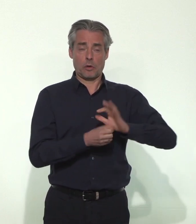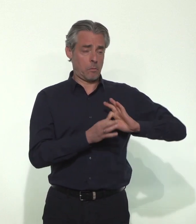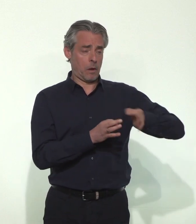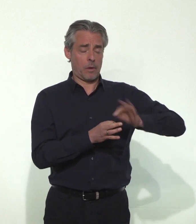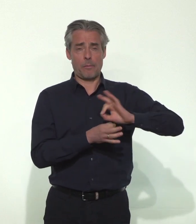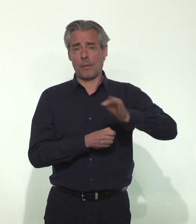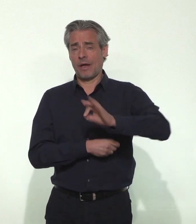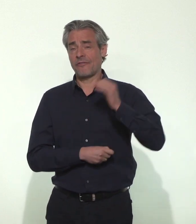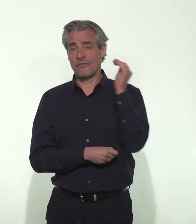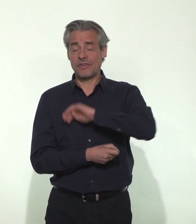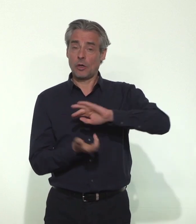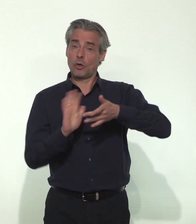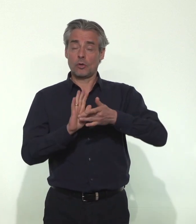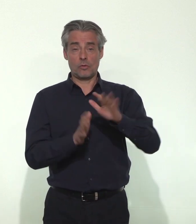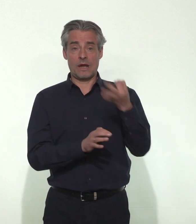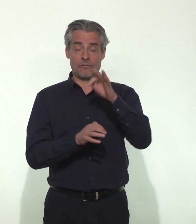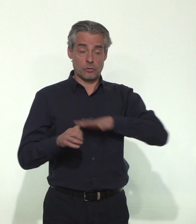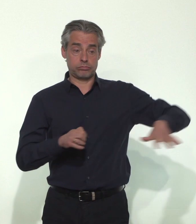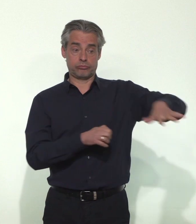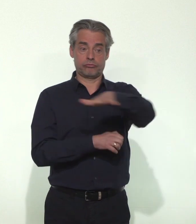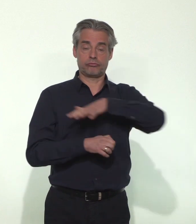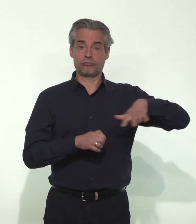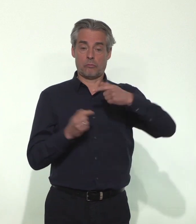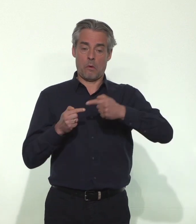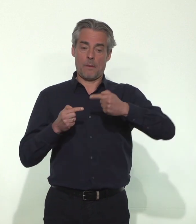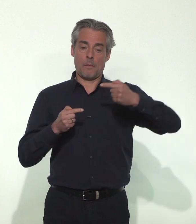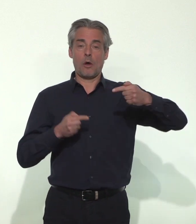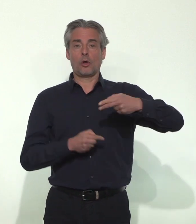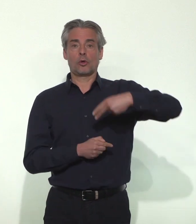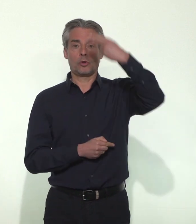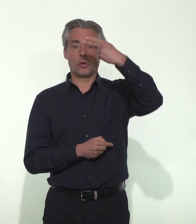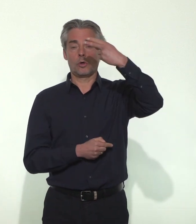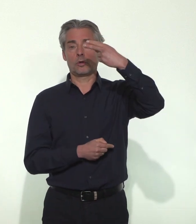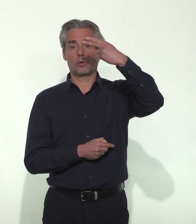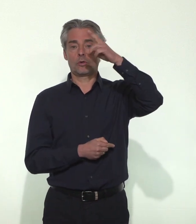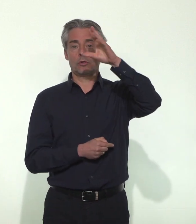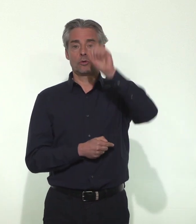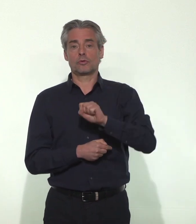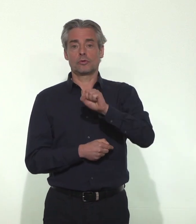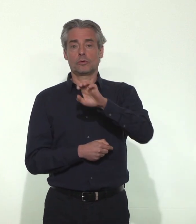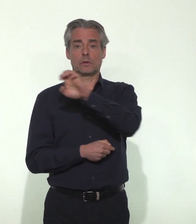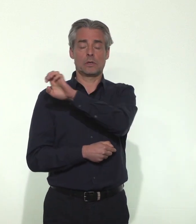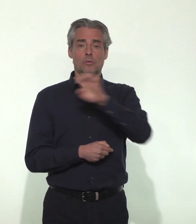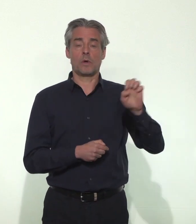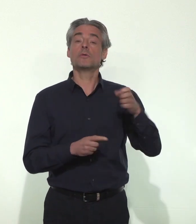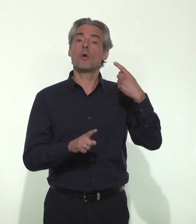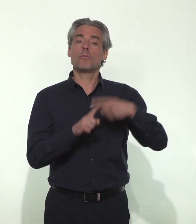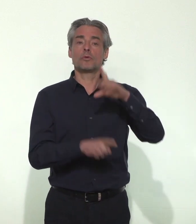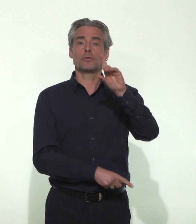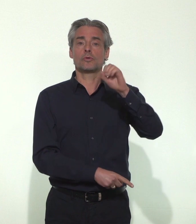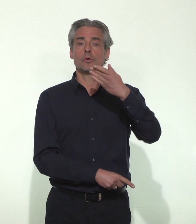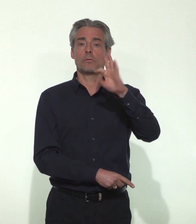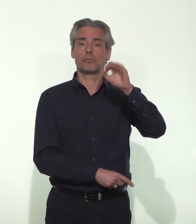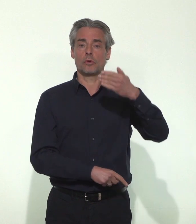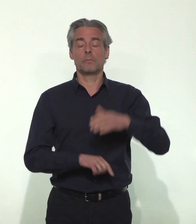rapide touchant le territoire métropolitain avec un gradient nord-est-sud-ouest et concernant aussi les Outre-mer.